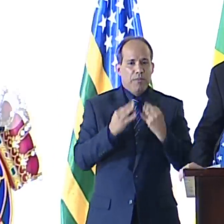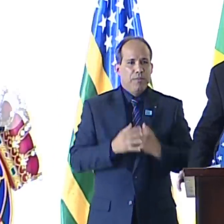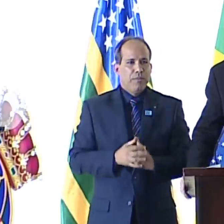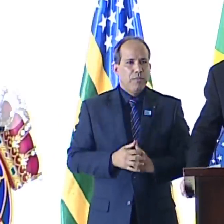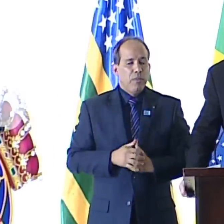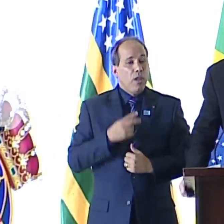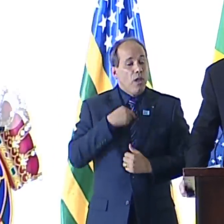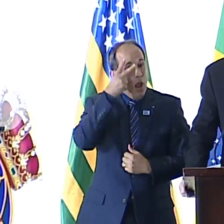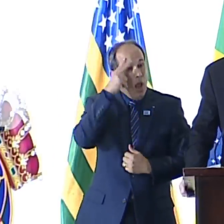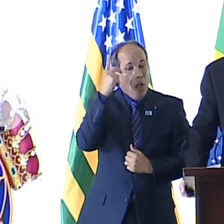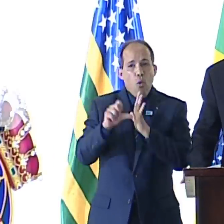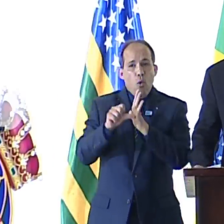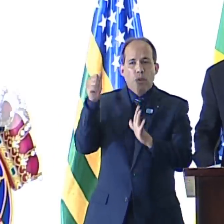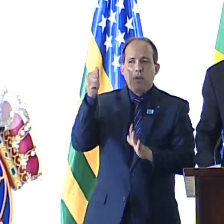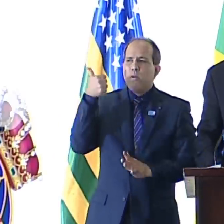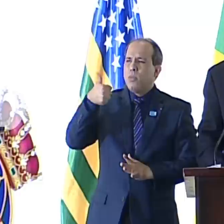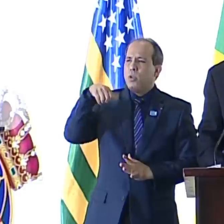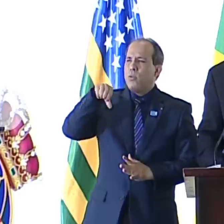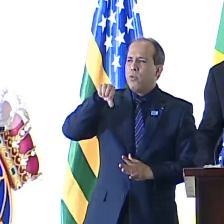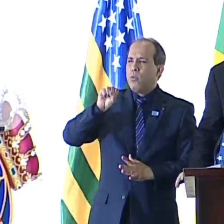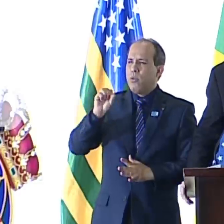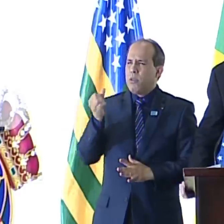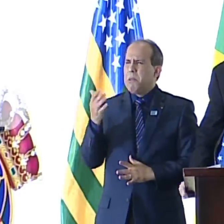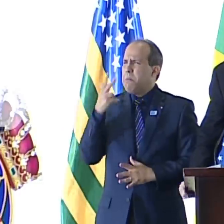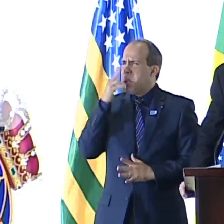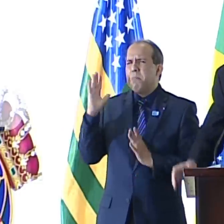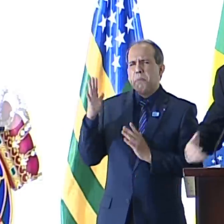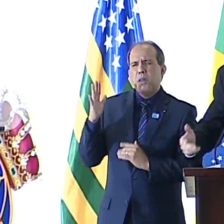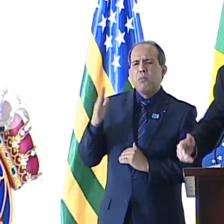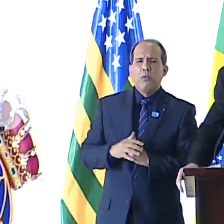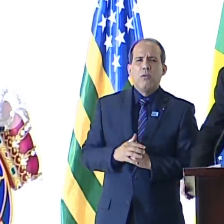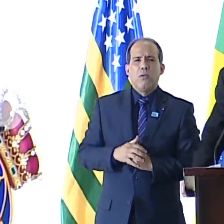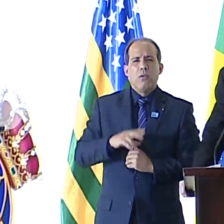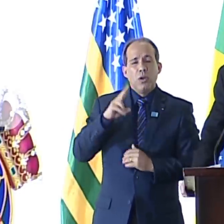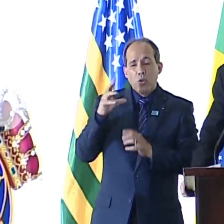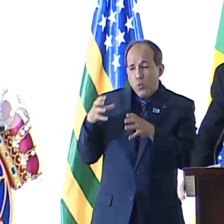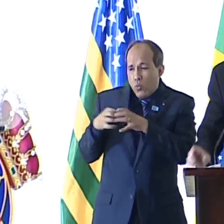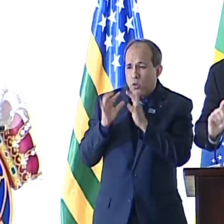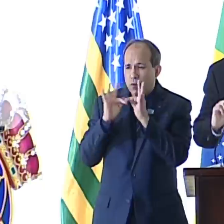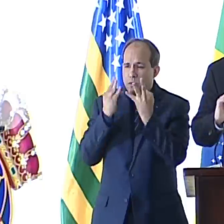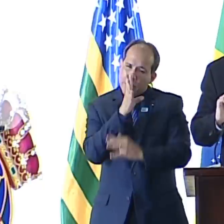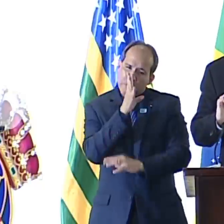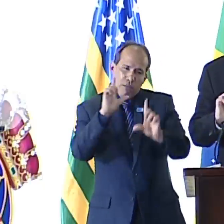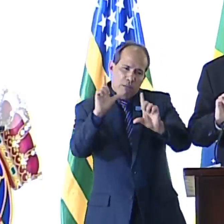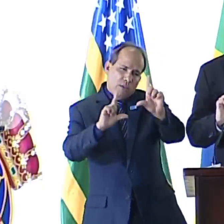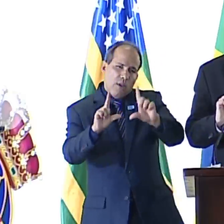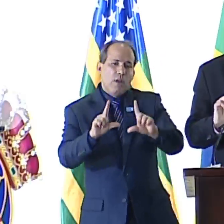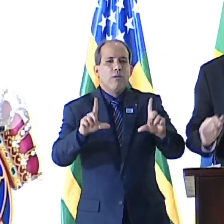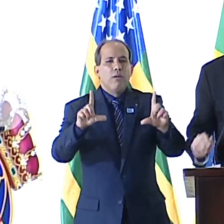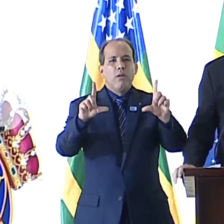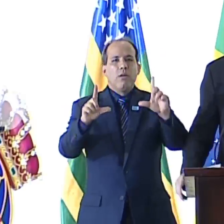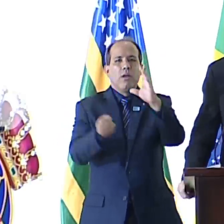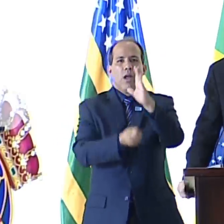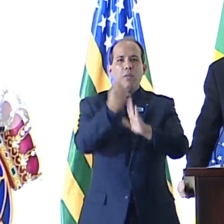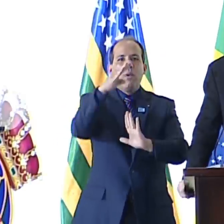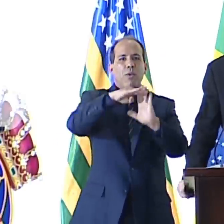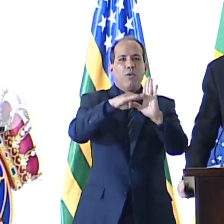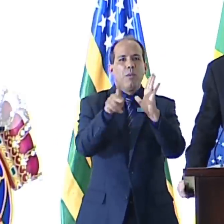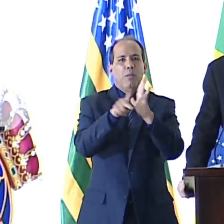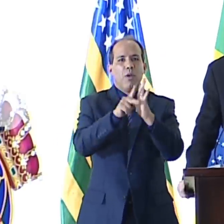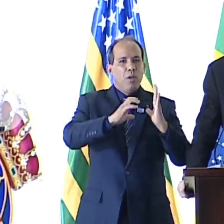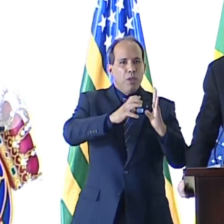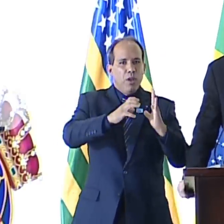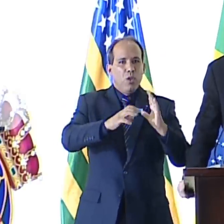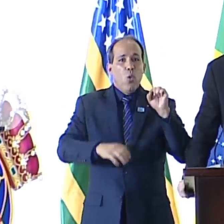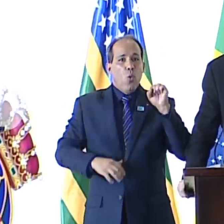Lembro-me de uma vez, lá por 1986, ou algo assim, quando estávamos em família, vendo televisão, e apareceu o programa partidário do